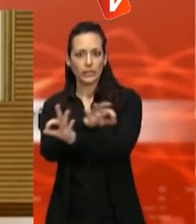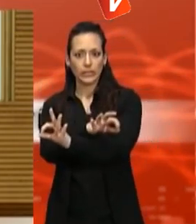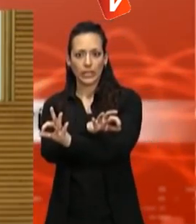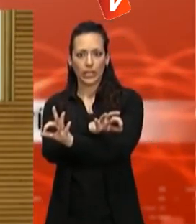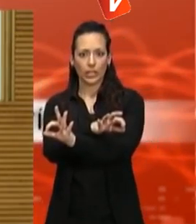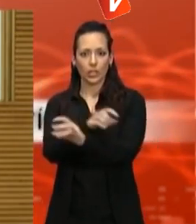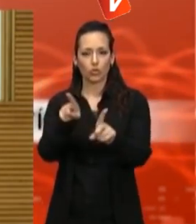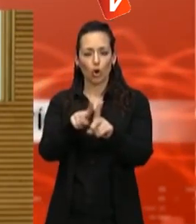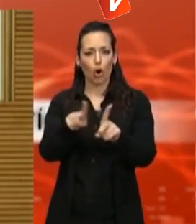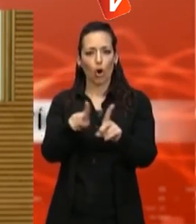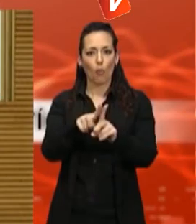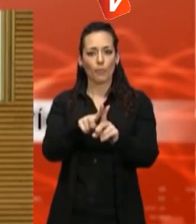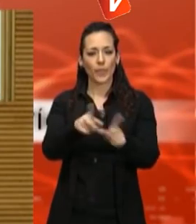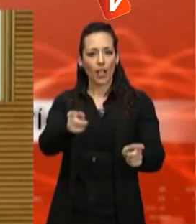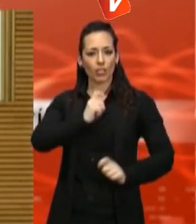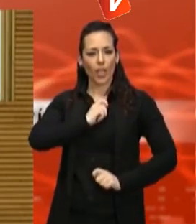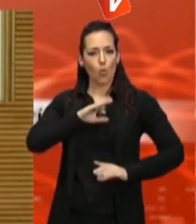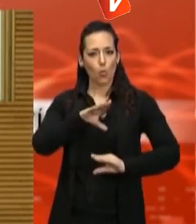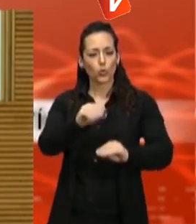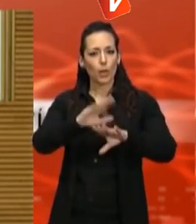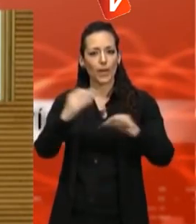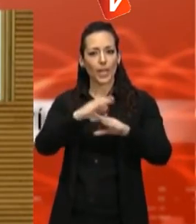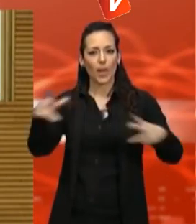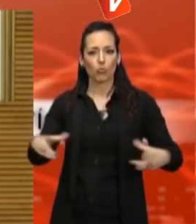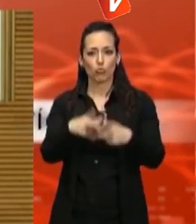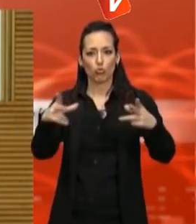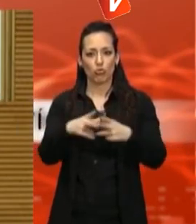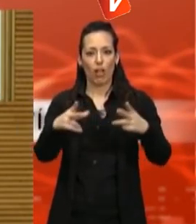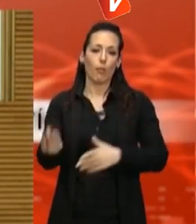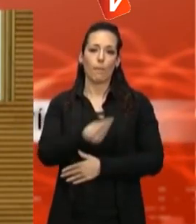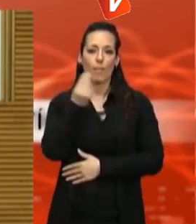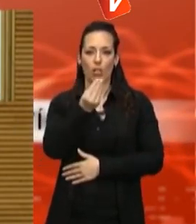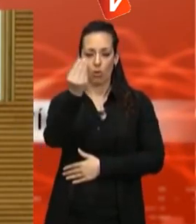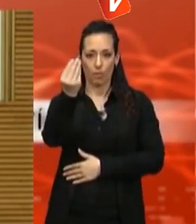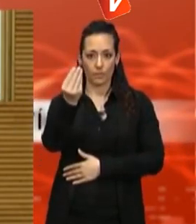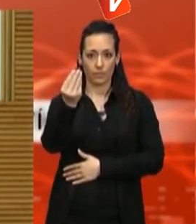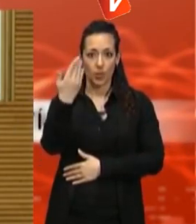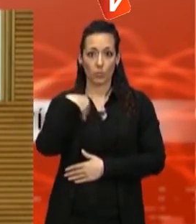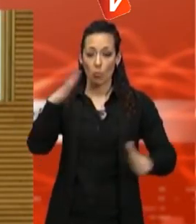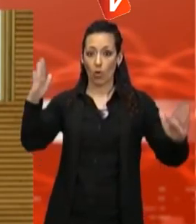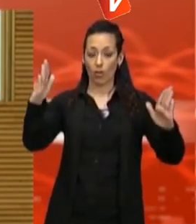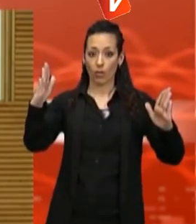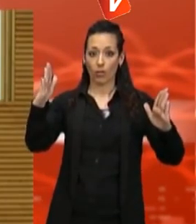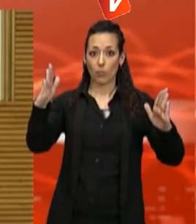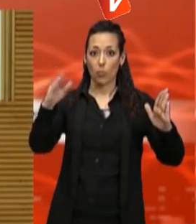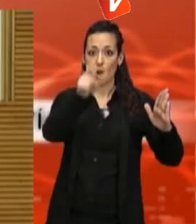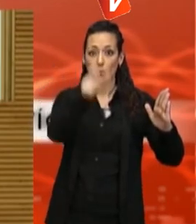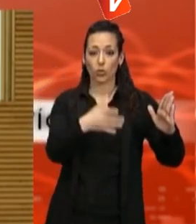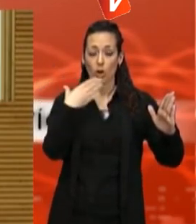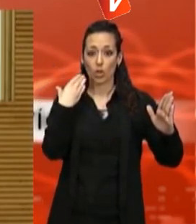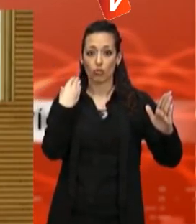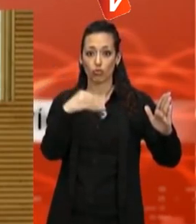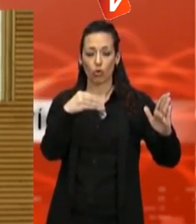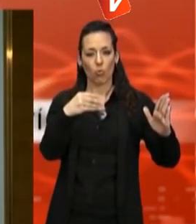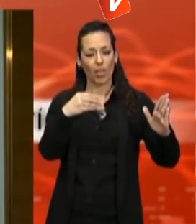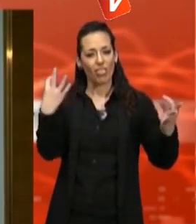i bé que els joves en aquest cas considerem que és l'etapa en què han d'aprendre a gestionar tot aquest